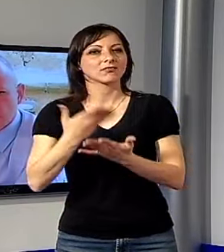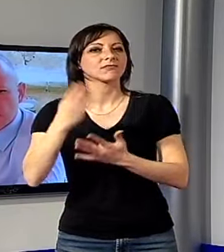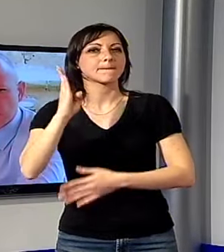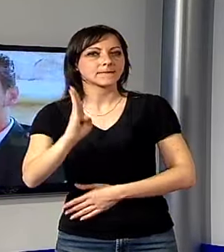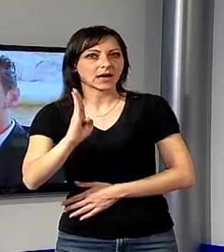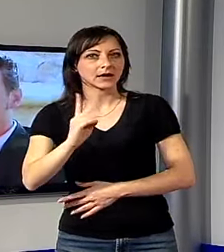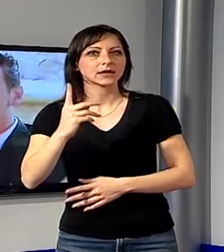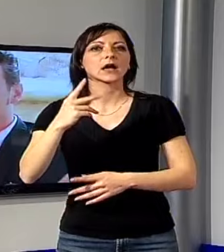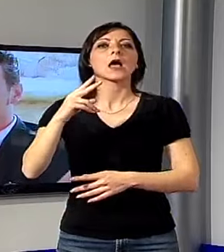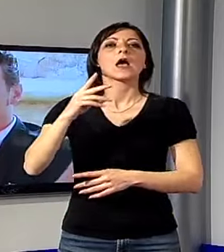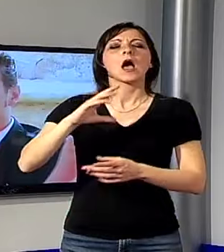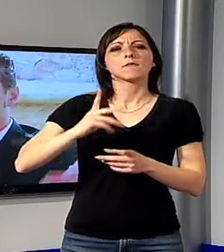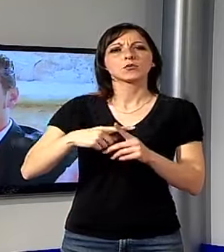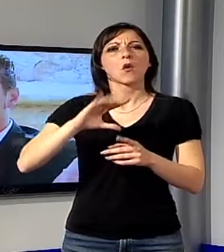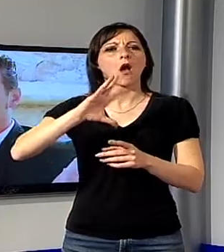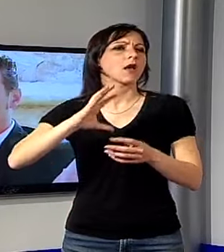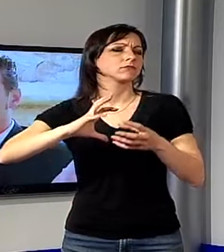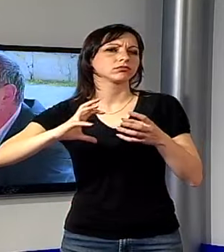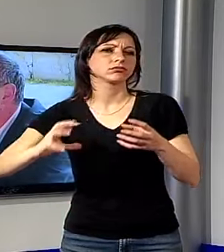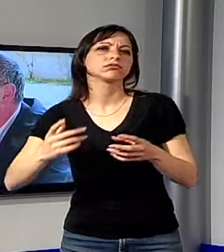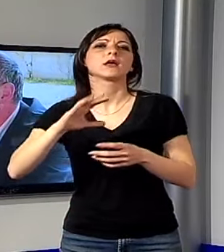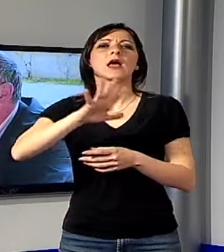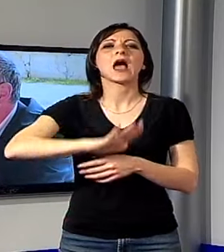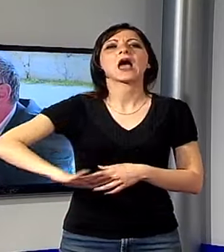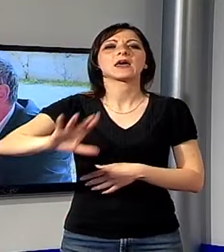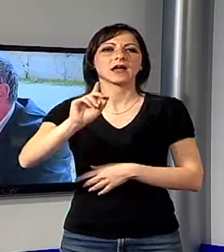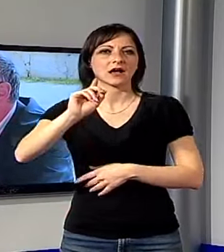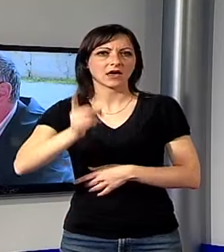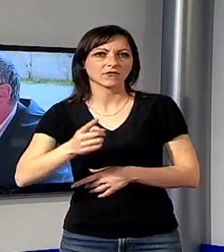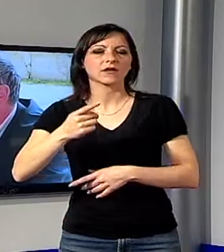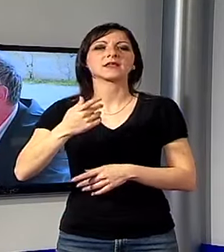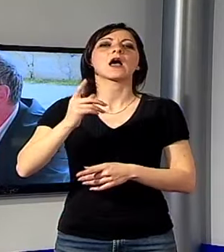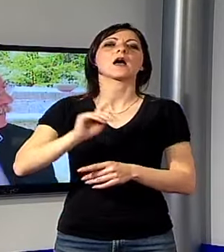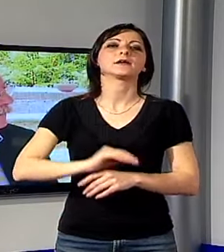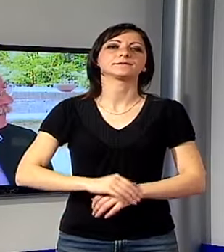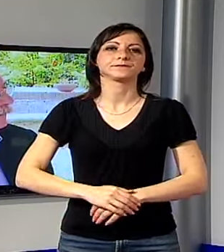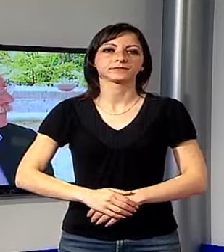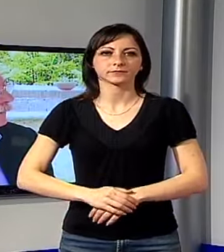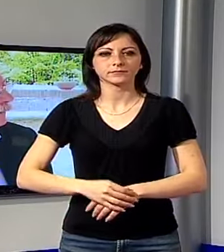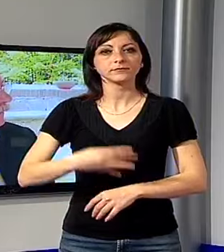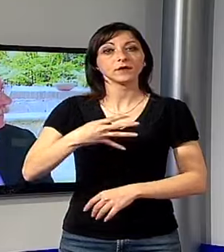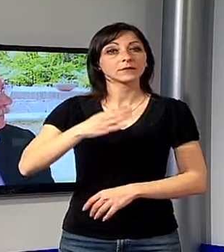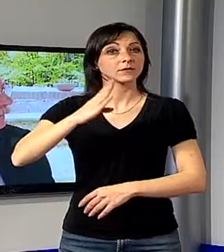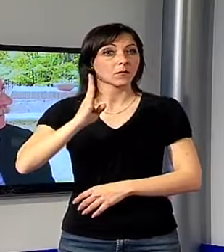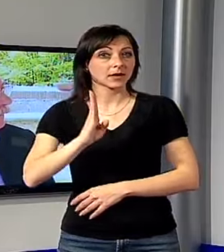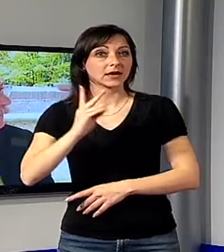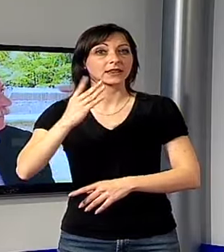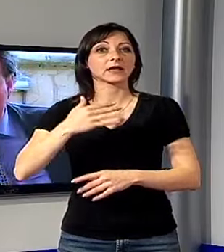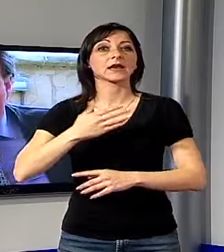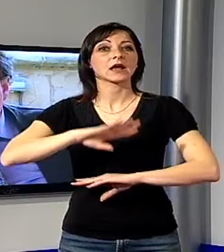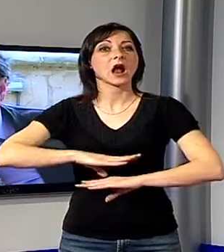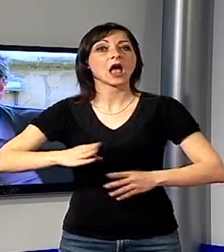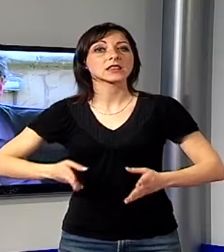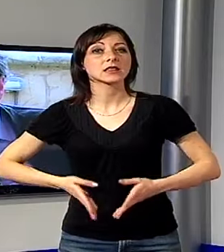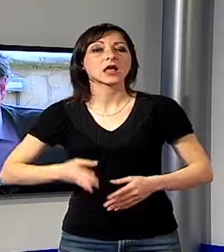Vergemoli, Giulio Carrozzi a Giuncugnano, Carlo Romei a Villa Colemandina, Massimo Bernardini a Monte Carlo e Andrea